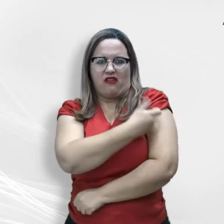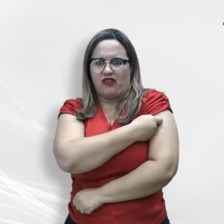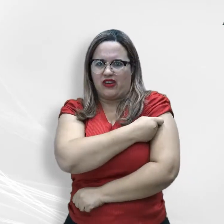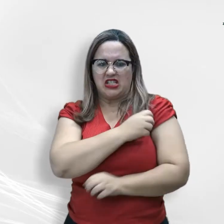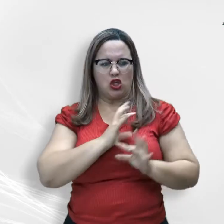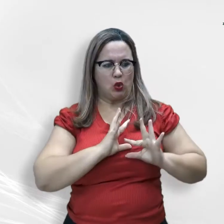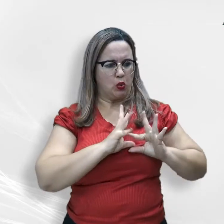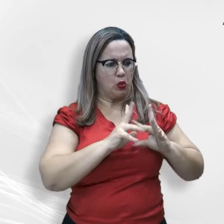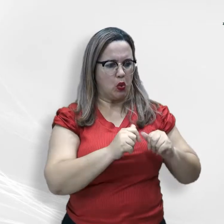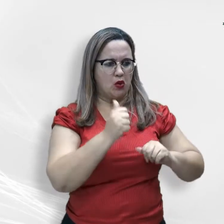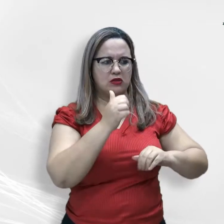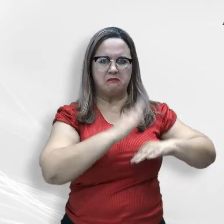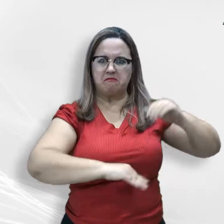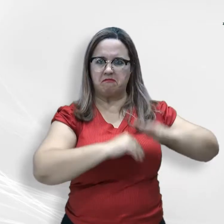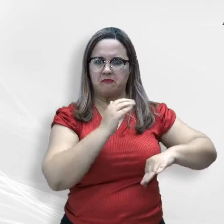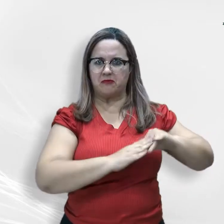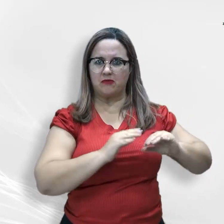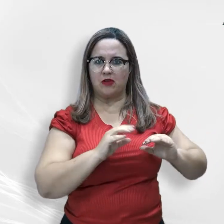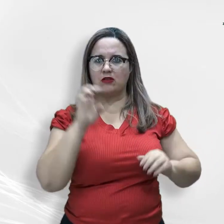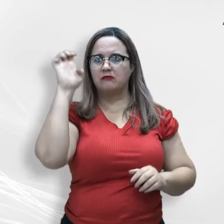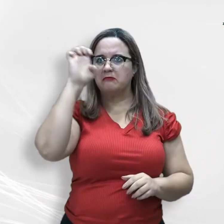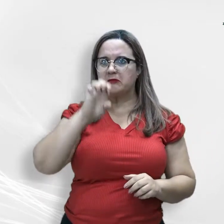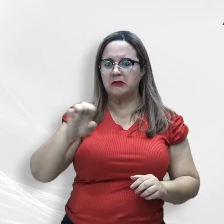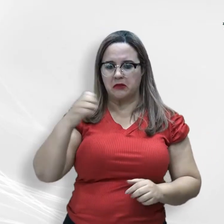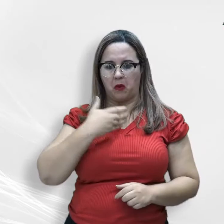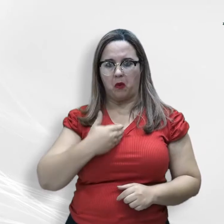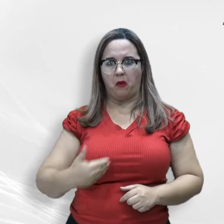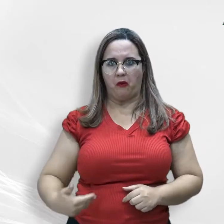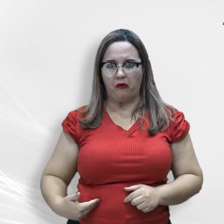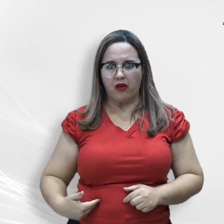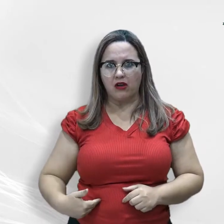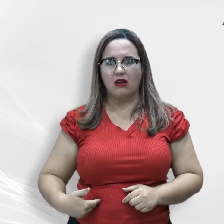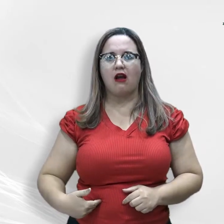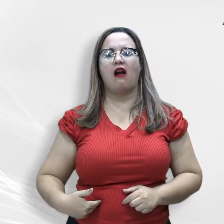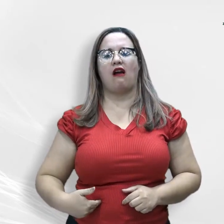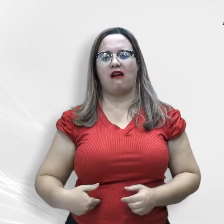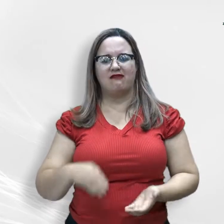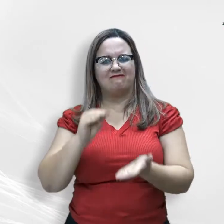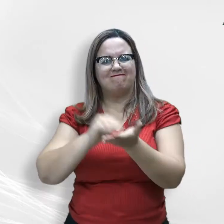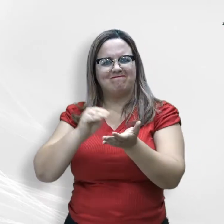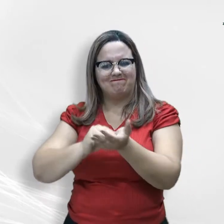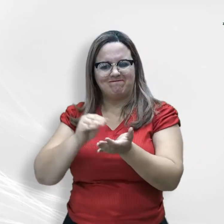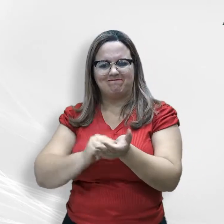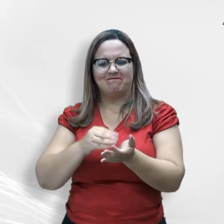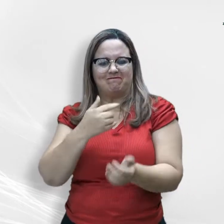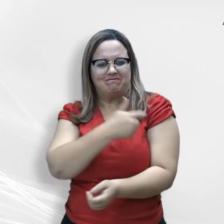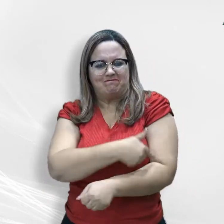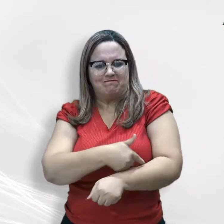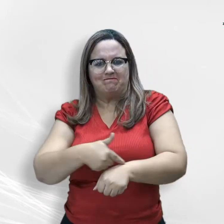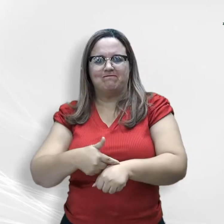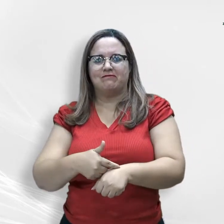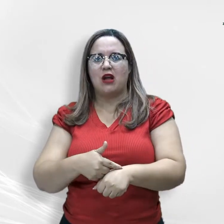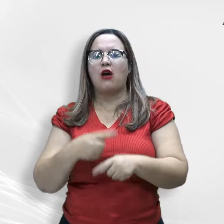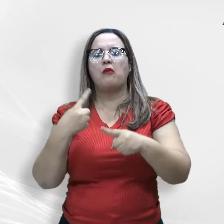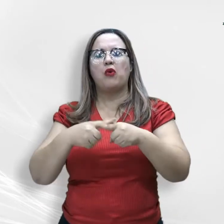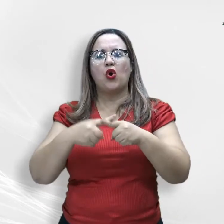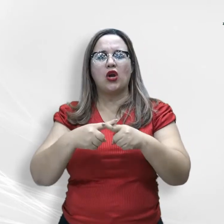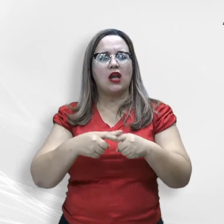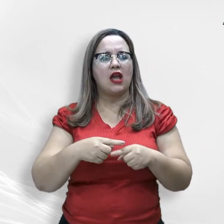todos os profissionais da rede estadual de ensino destoa do teor que os referidos princípios revelam, haja vista que os demais servidores